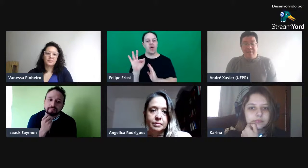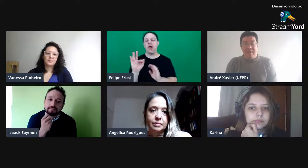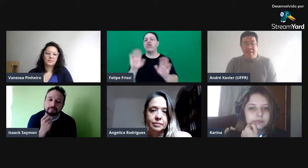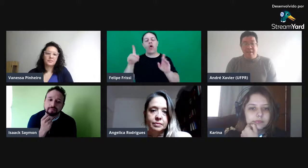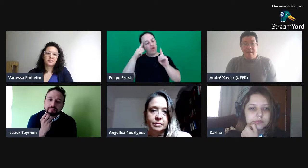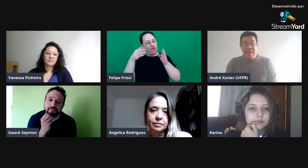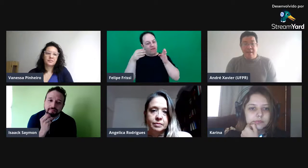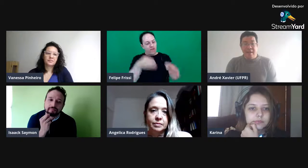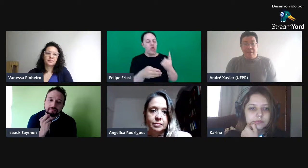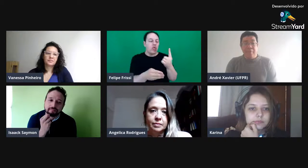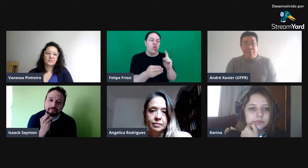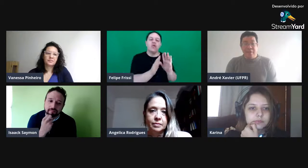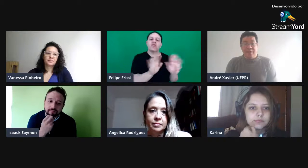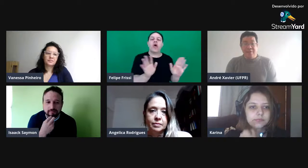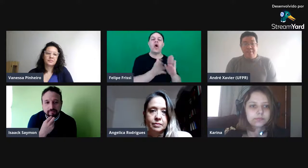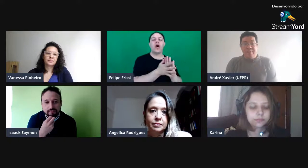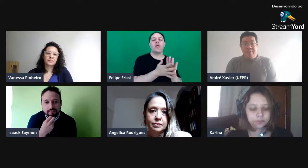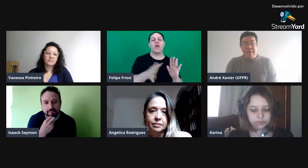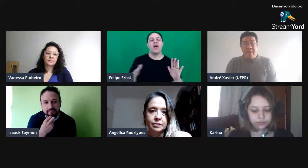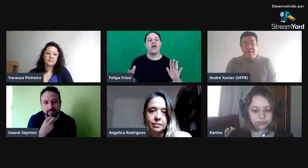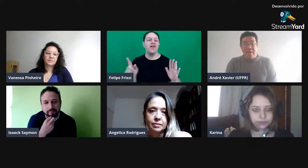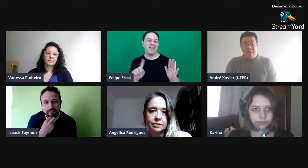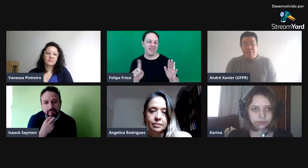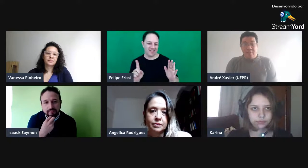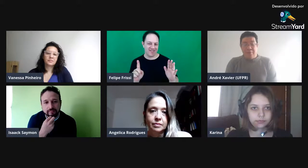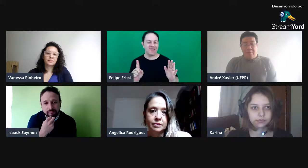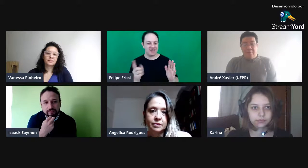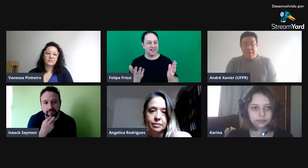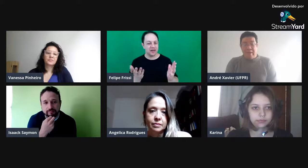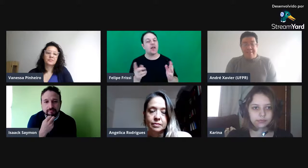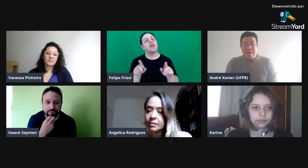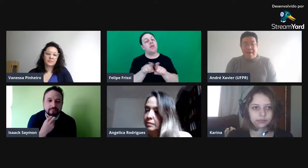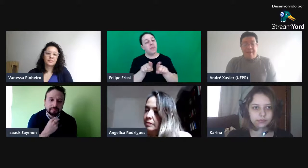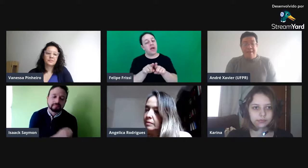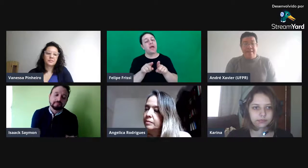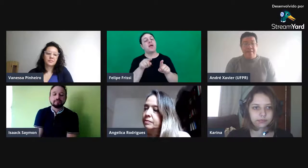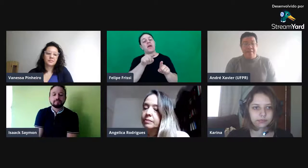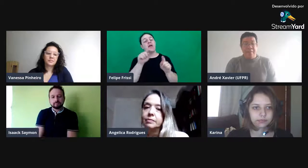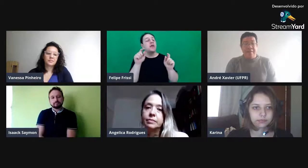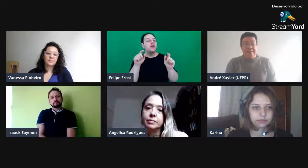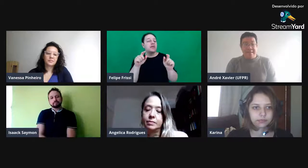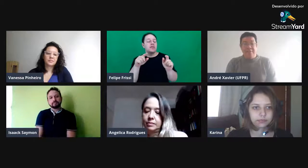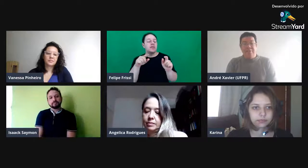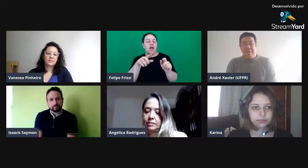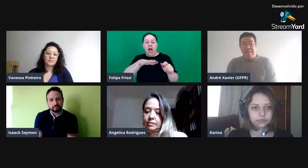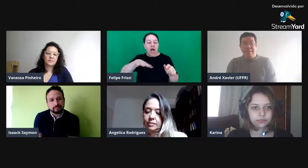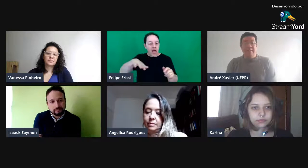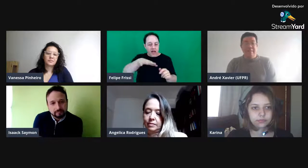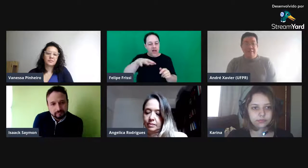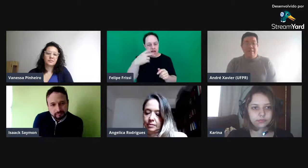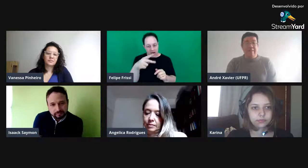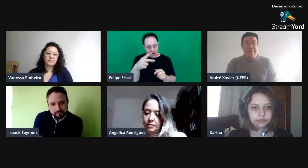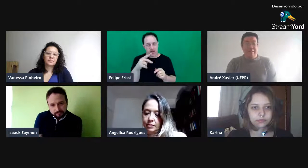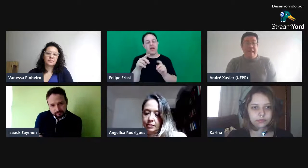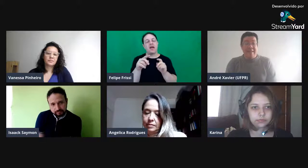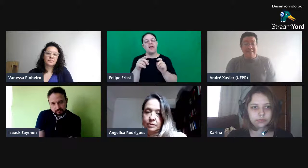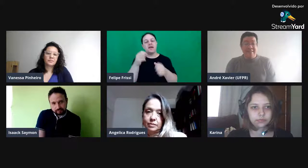na prosódia, né? Sobretudo porque essa é uma área bastante densa,